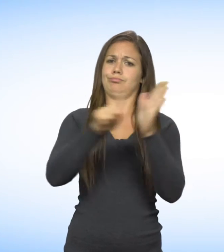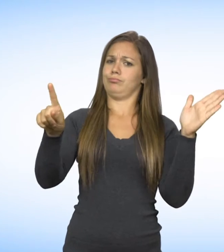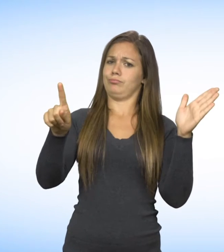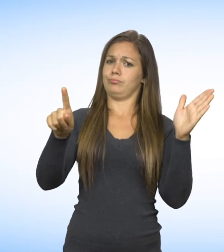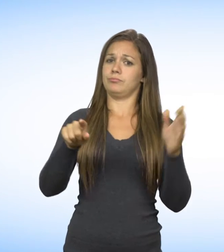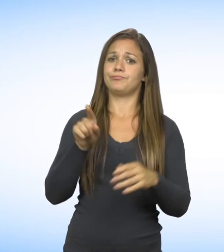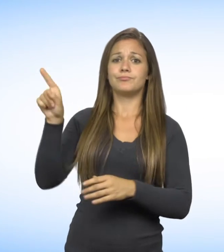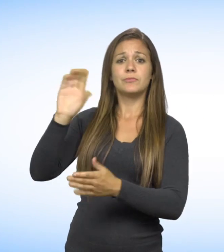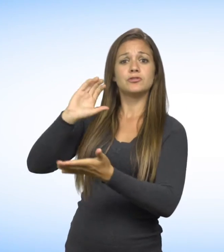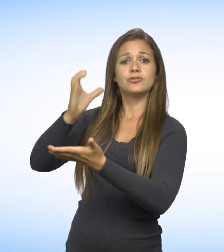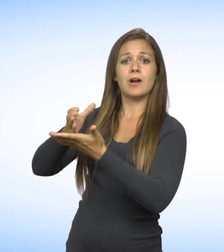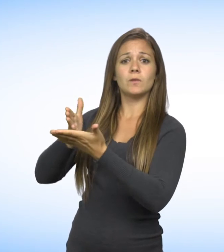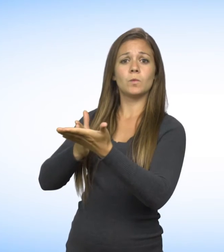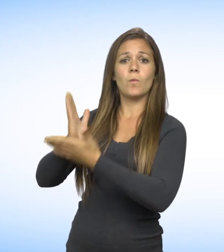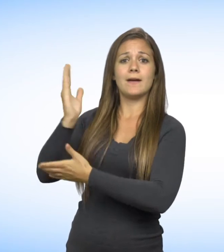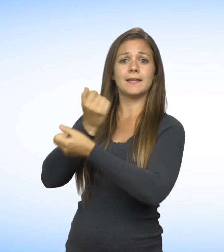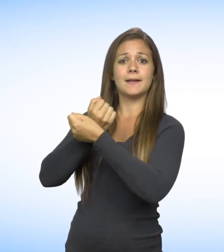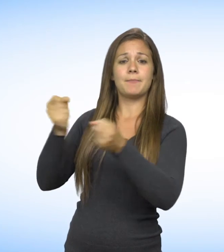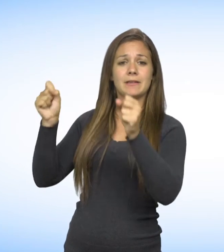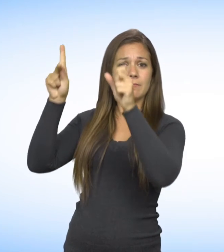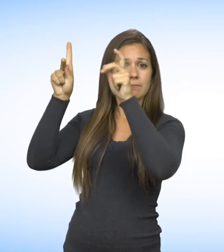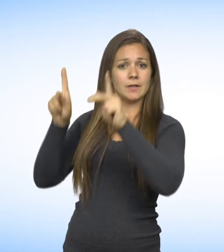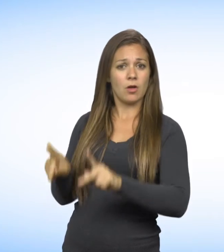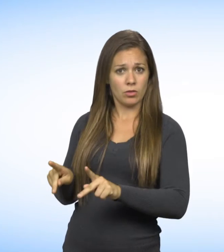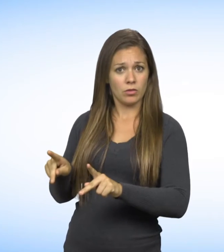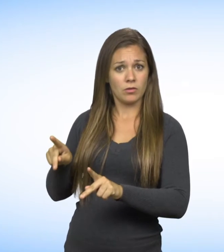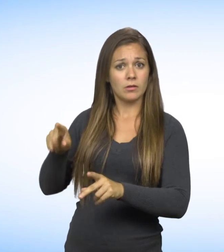interdites par la Charte des droits et libertés de la personne dans les domaines du travail,